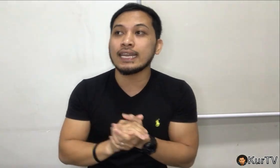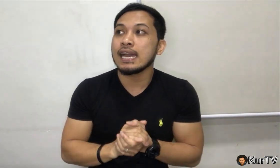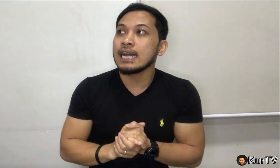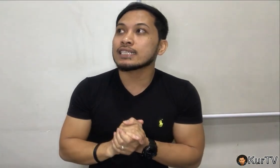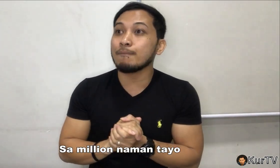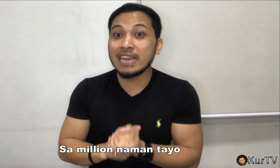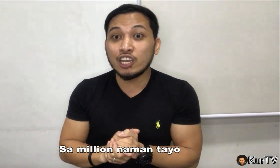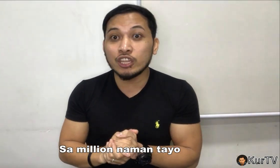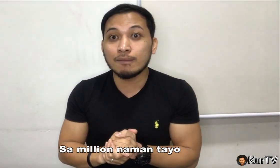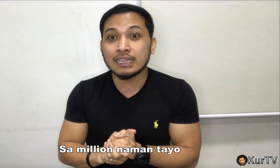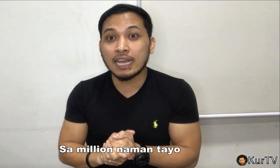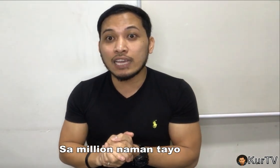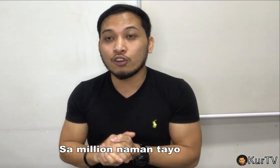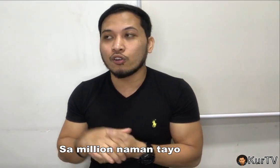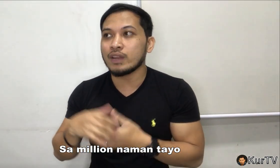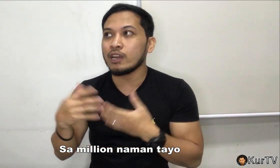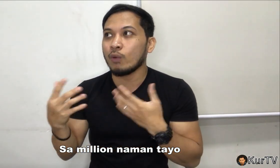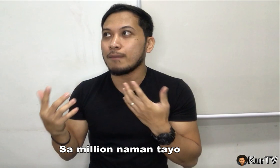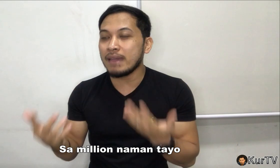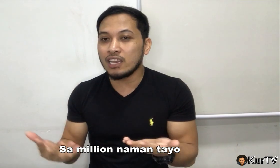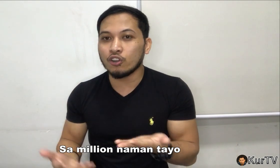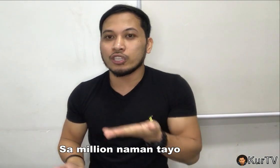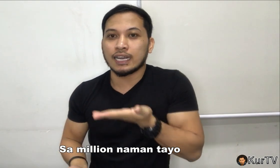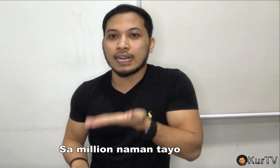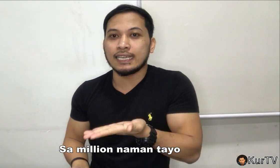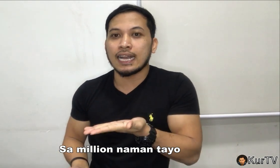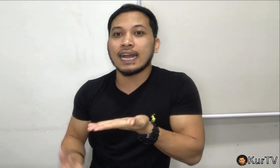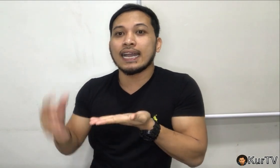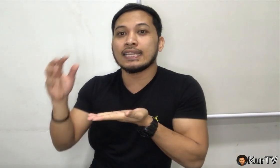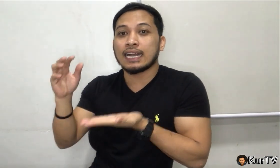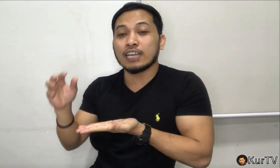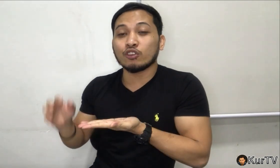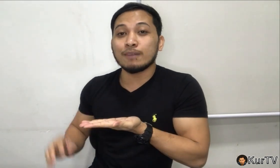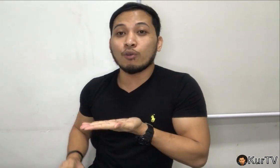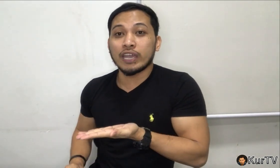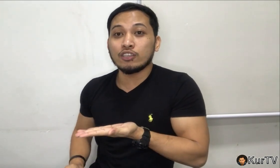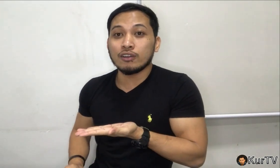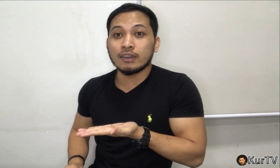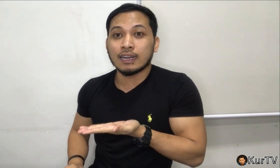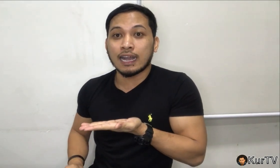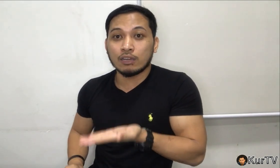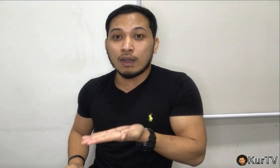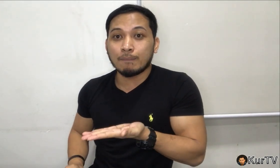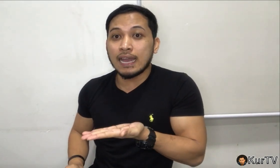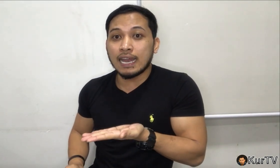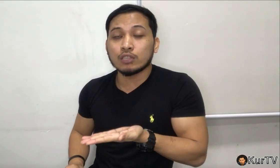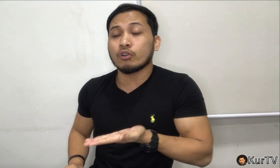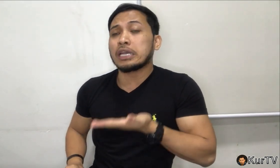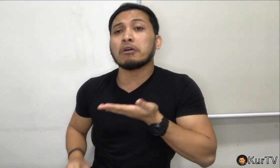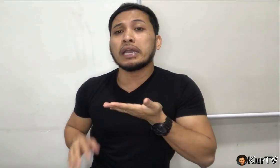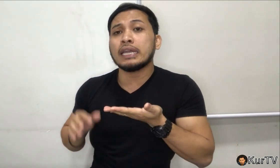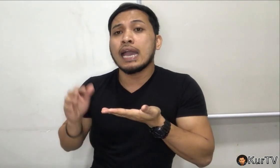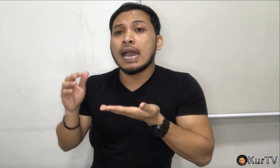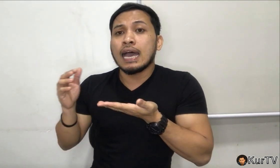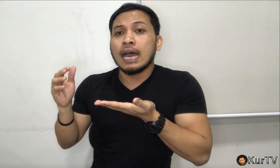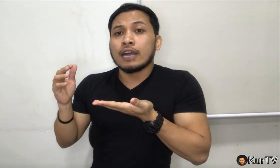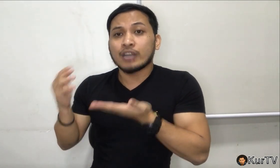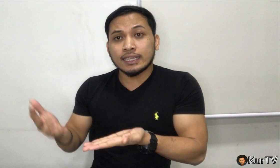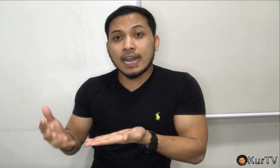Then, sa million naman tayo, kunwari, 1 million, nakaganyan ka. Nakaganto rin po ang inyong kaliwang palat, kung ikaw ay right